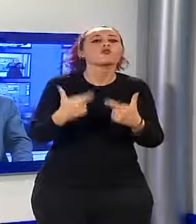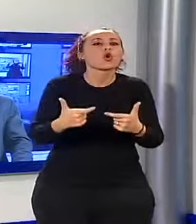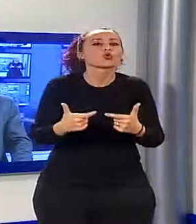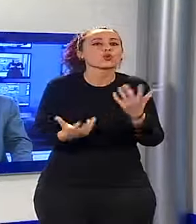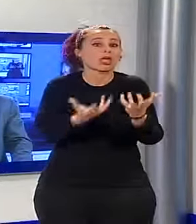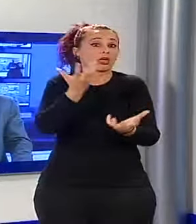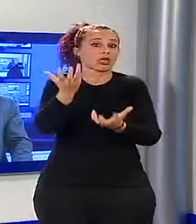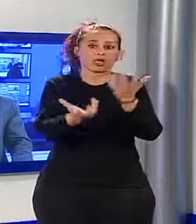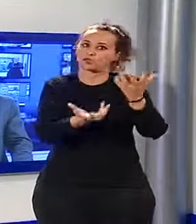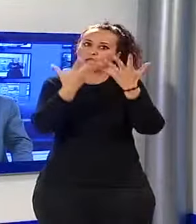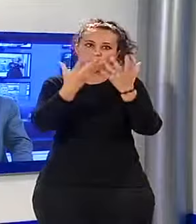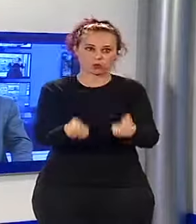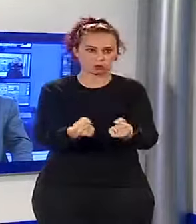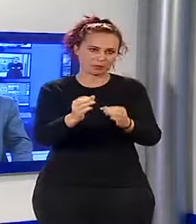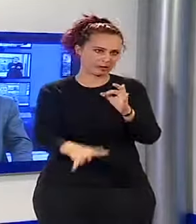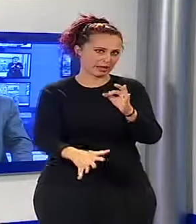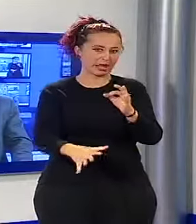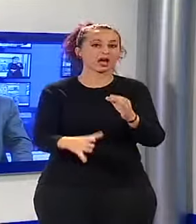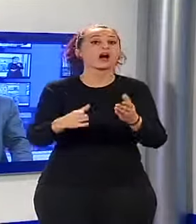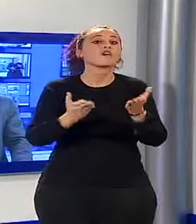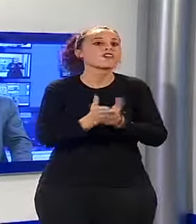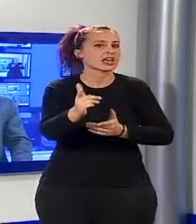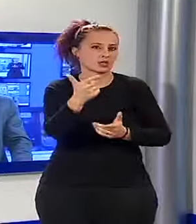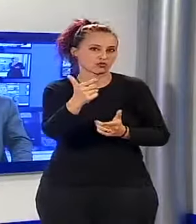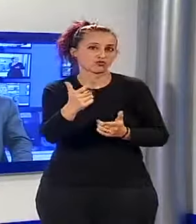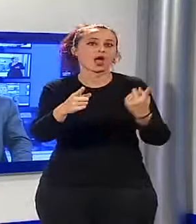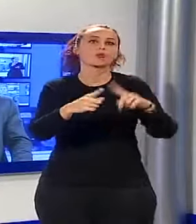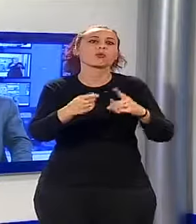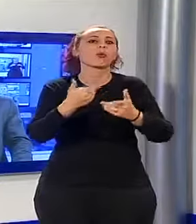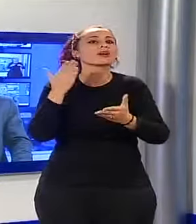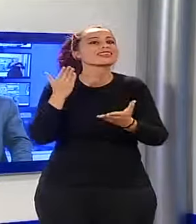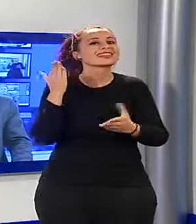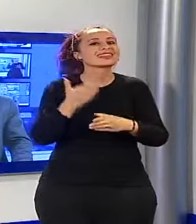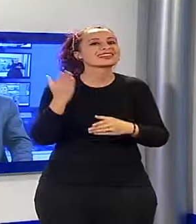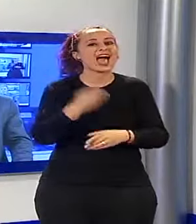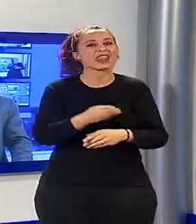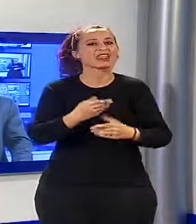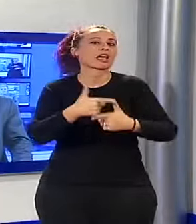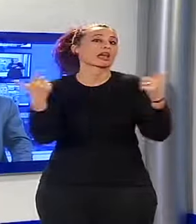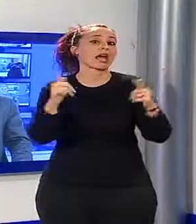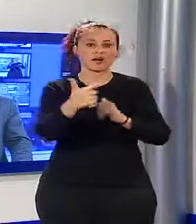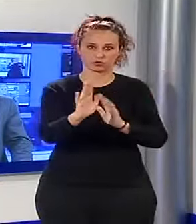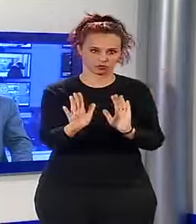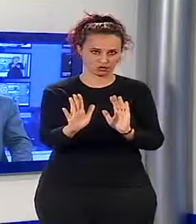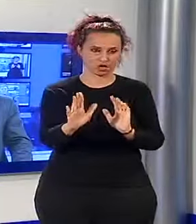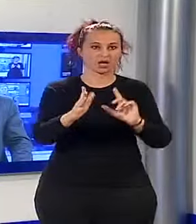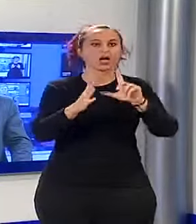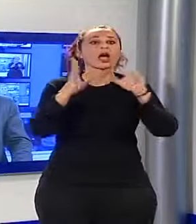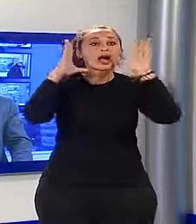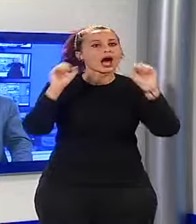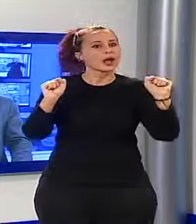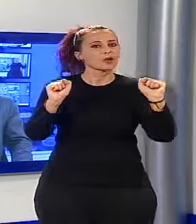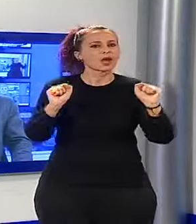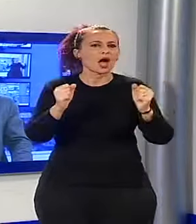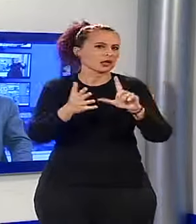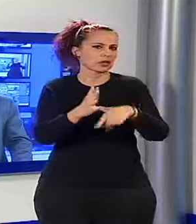spento, non ci sono stati feriti né gravi danni e dopo poche ore i carabinieri hanno sottoposto a